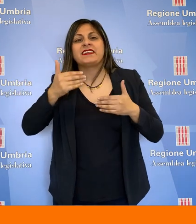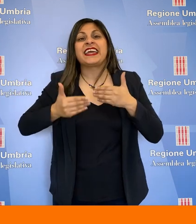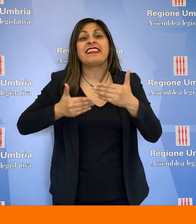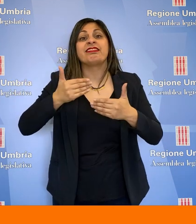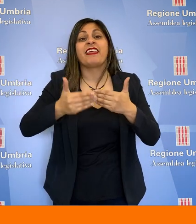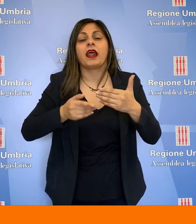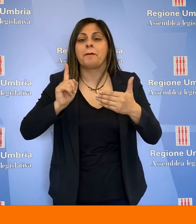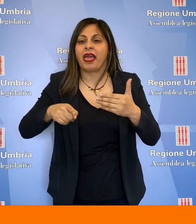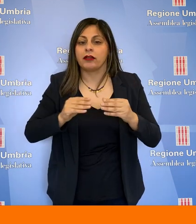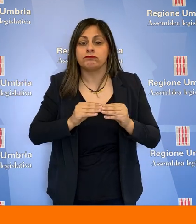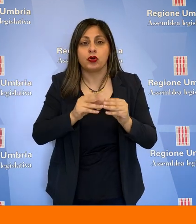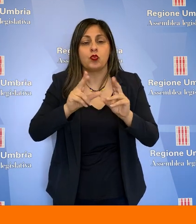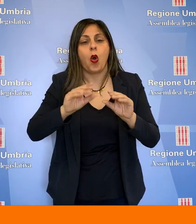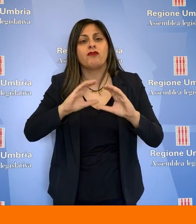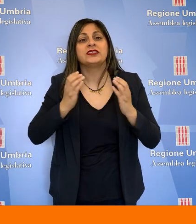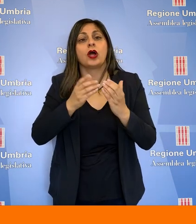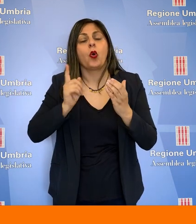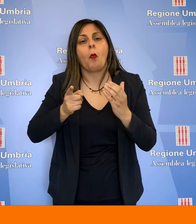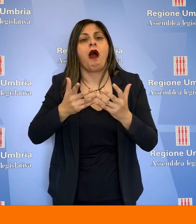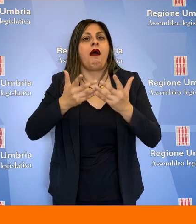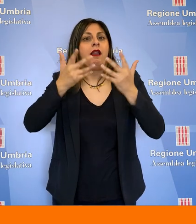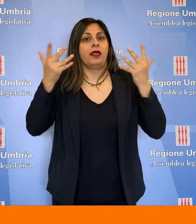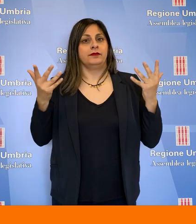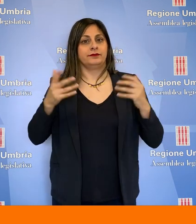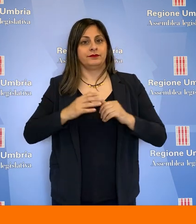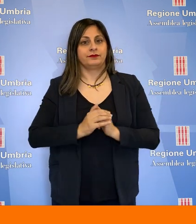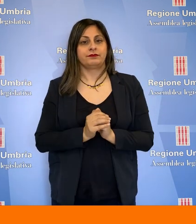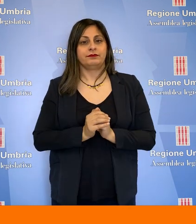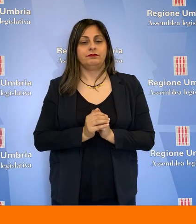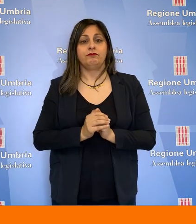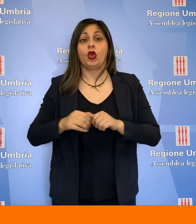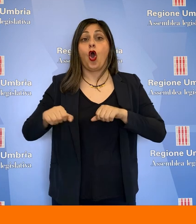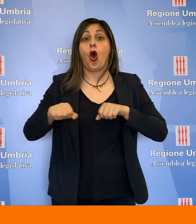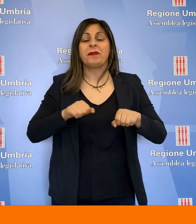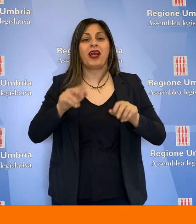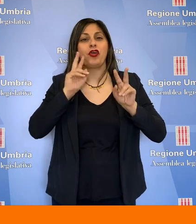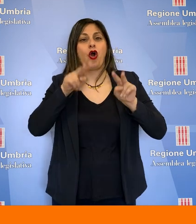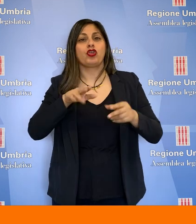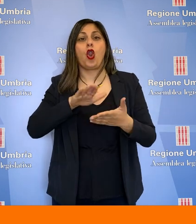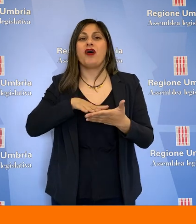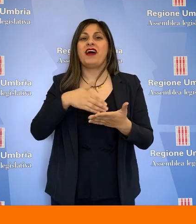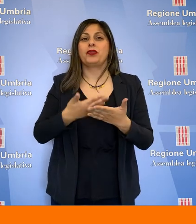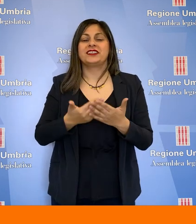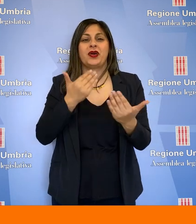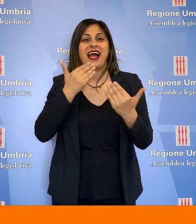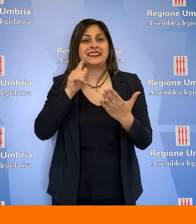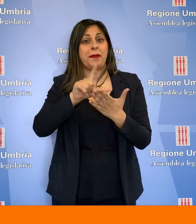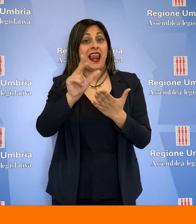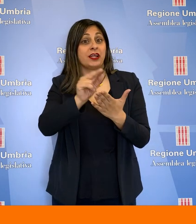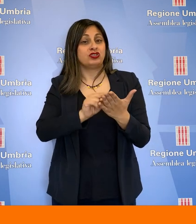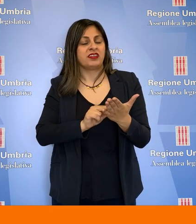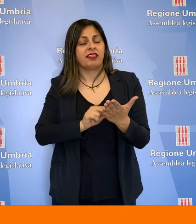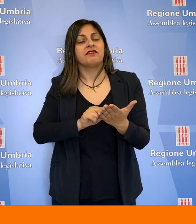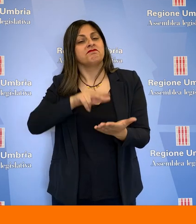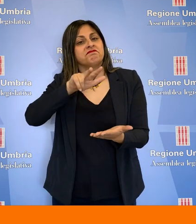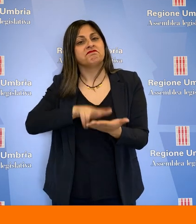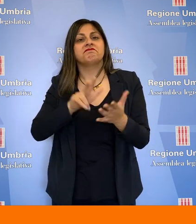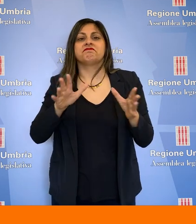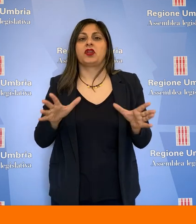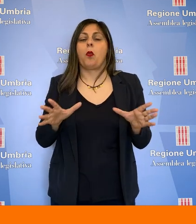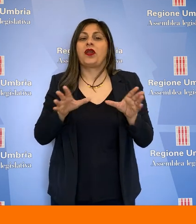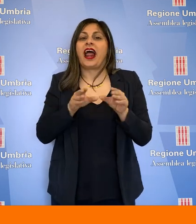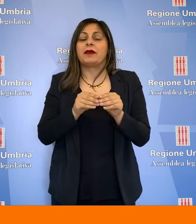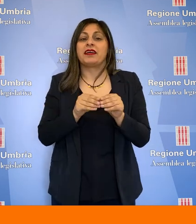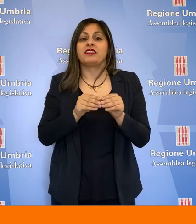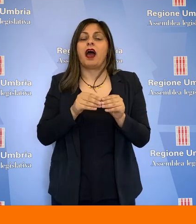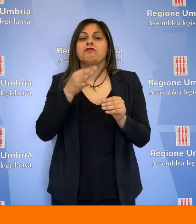costruzione del nuovo stadio. Il Comitato per il controllo e la valutazione dell'Assemblea legislativa ha approvato